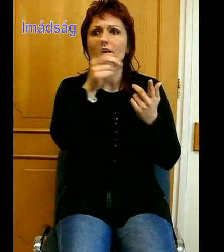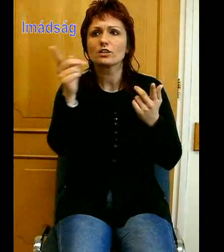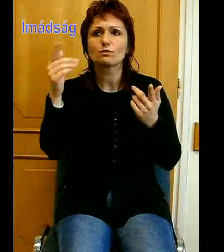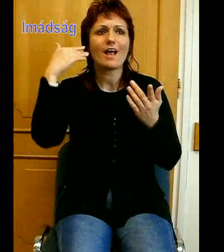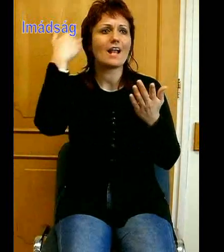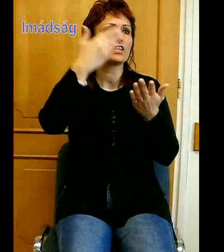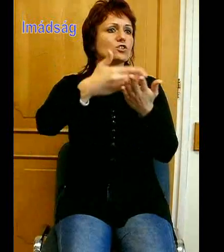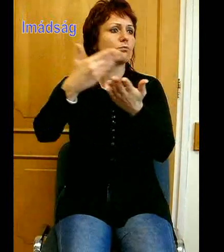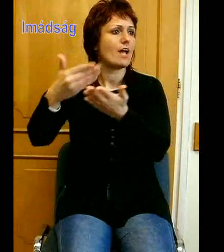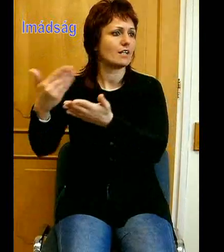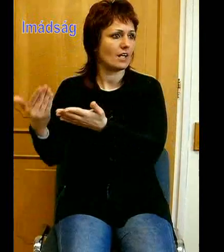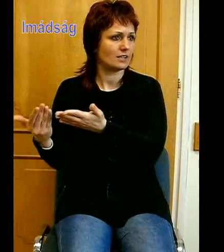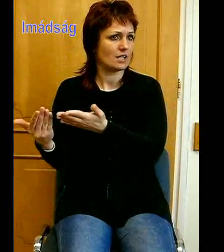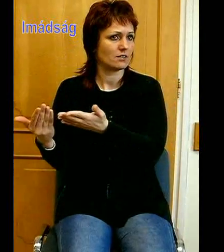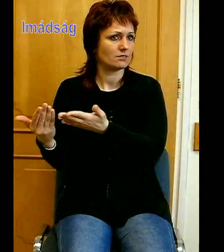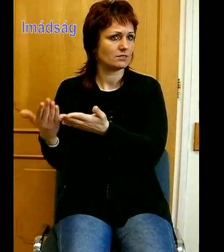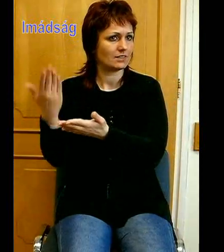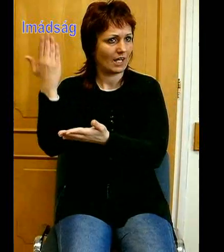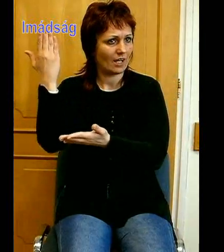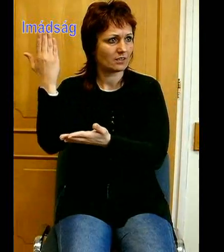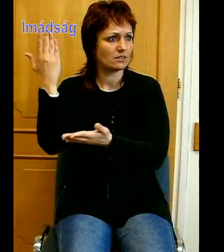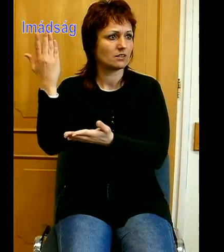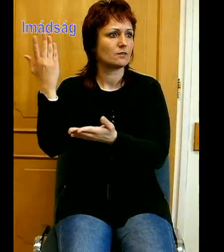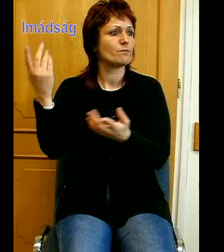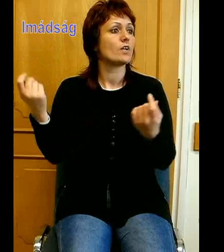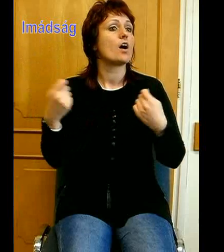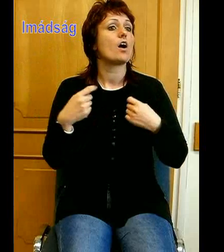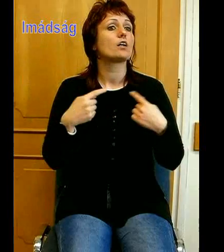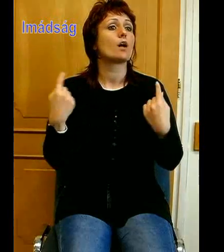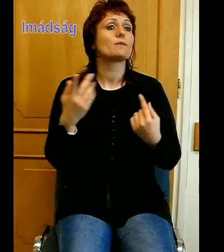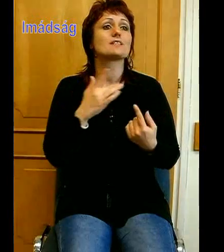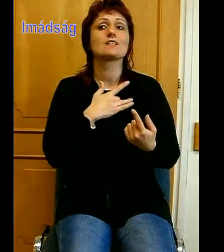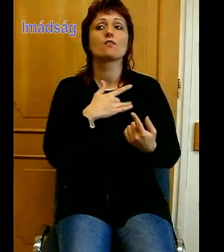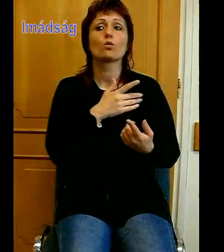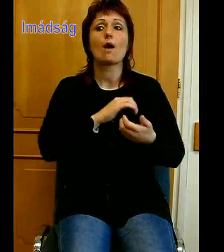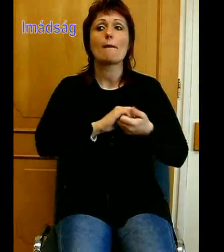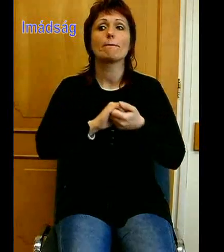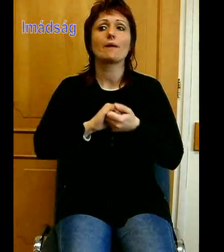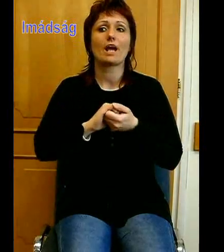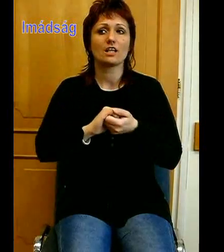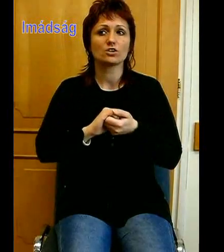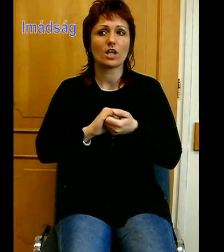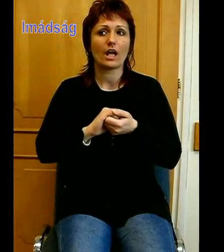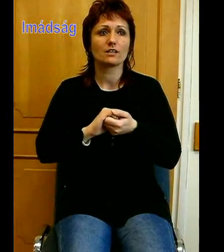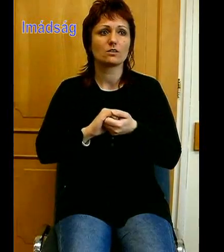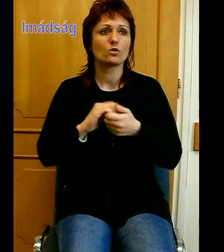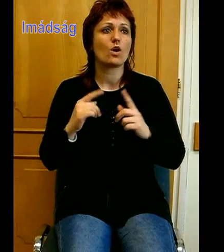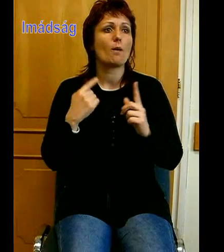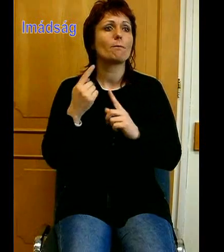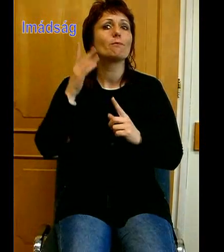Téged. És ad a mi szívünkbe azt a végességet, hogy a mi jövőnk valóban nem a mi